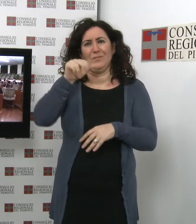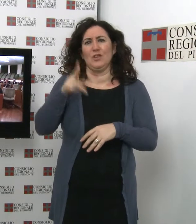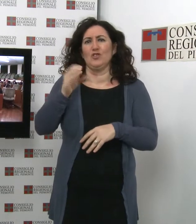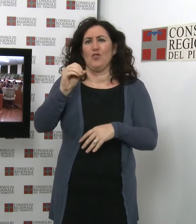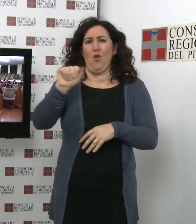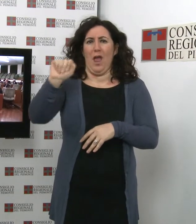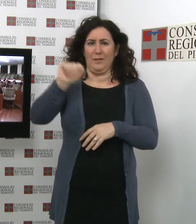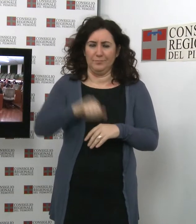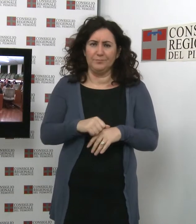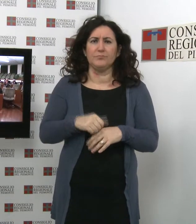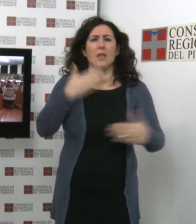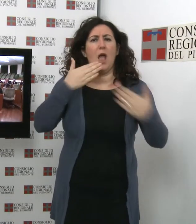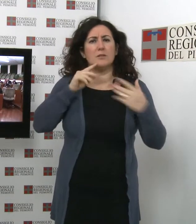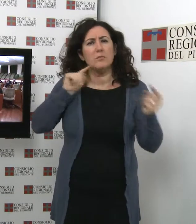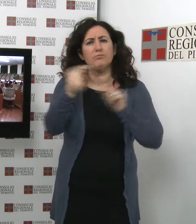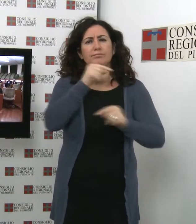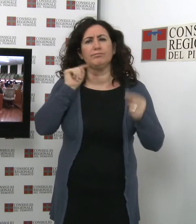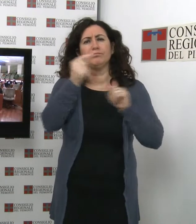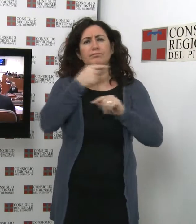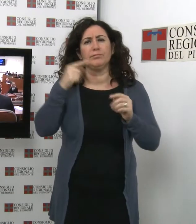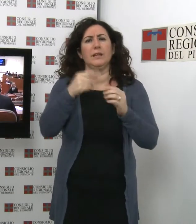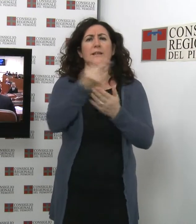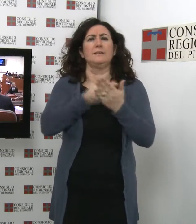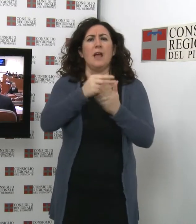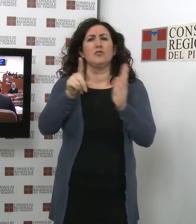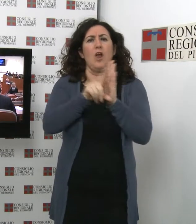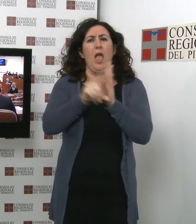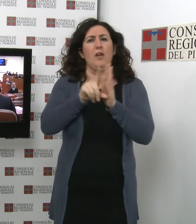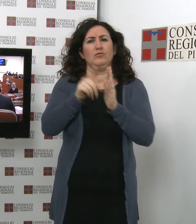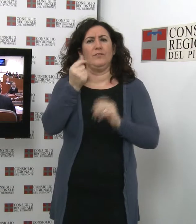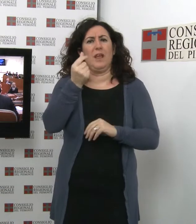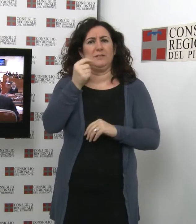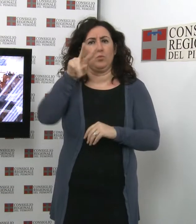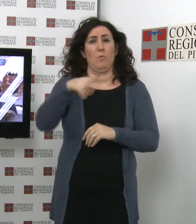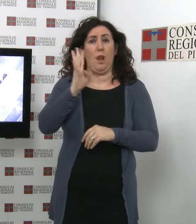'Assemblea ha poi svolto un ampio dibattito sul disegno di legge finanziarie per il 2014.